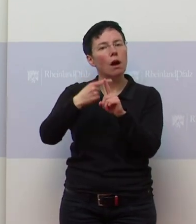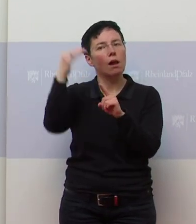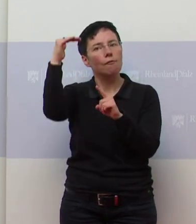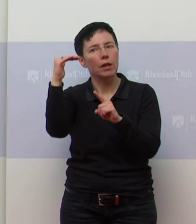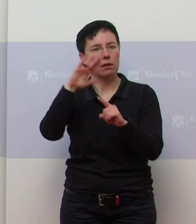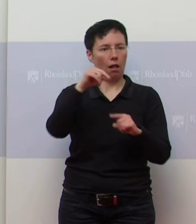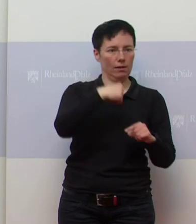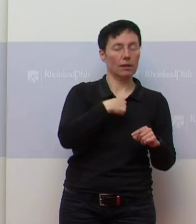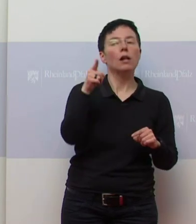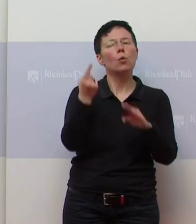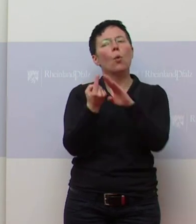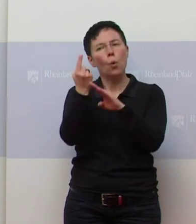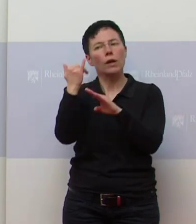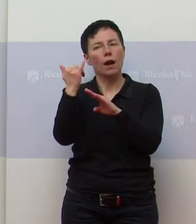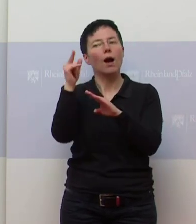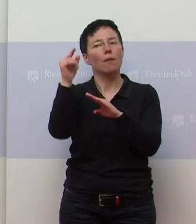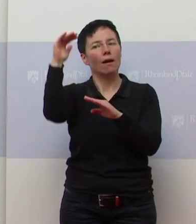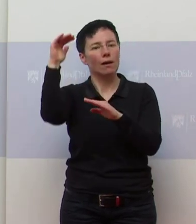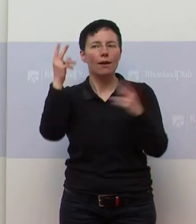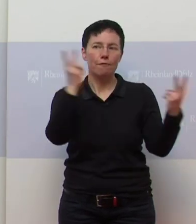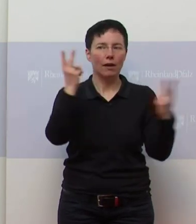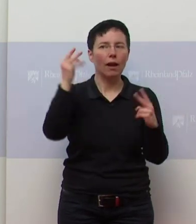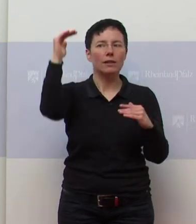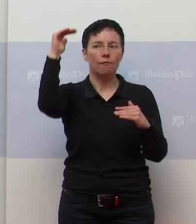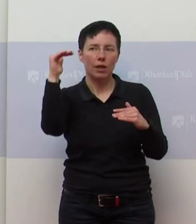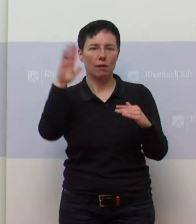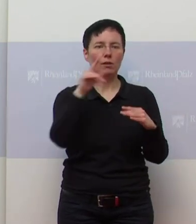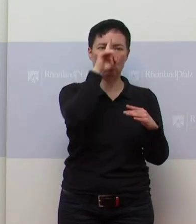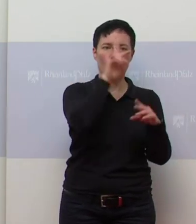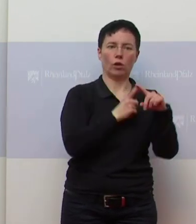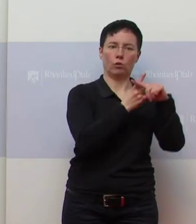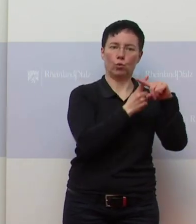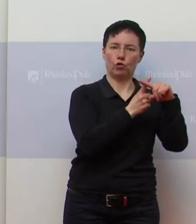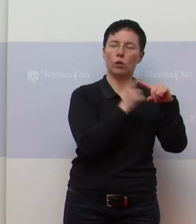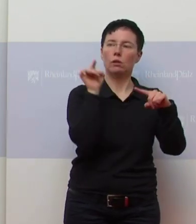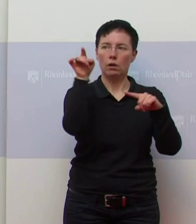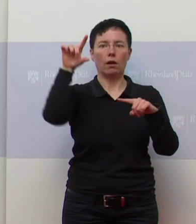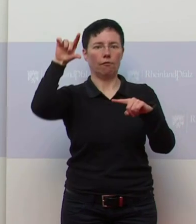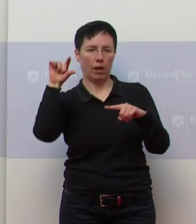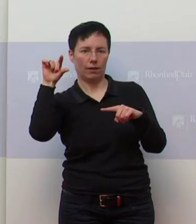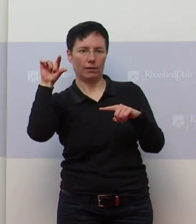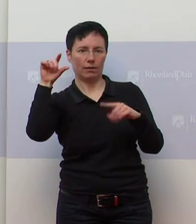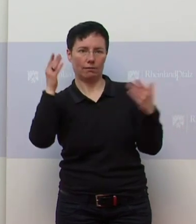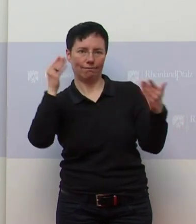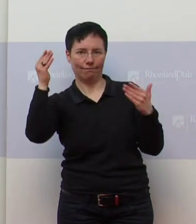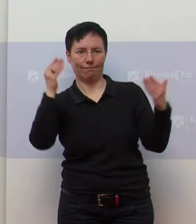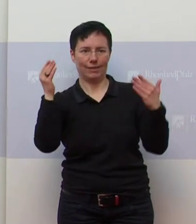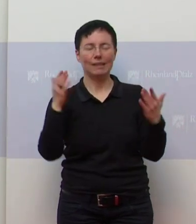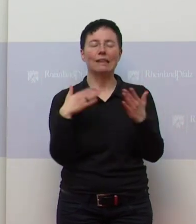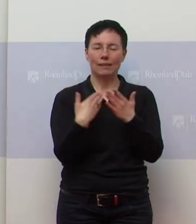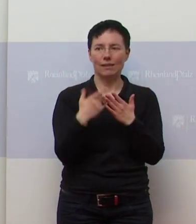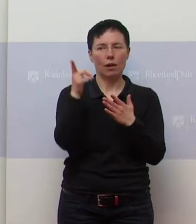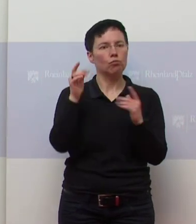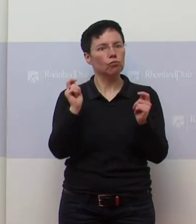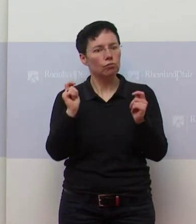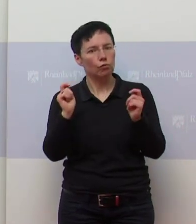wir. Auch hoch, aber nicht so hoch, wie der Bundesdurchschnitt ist. Und im Ergebnis war es dann eben